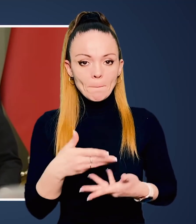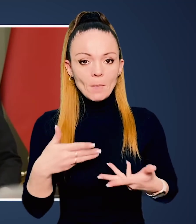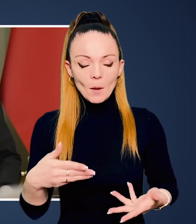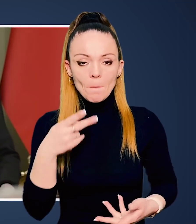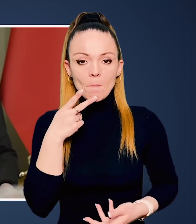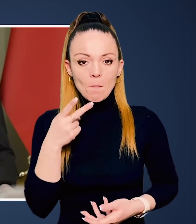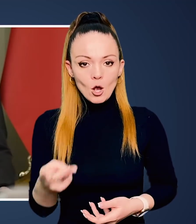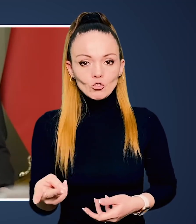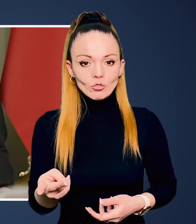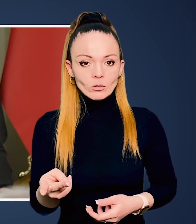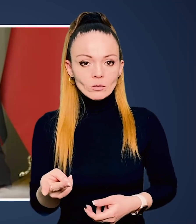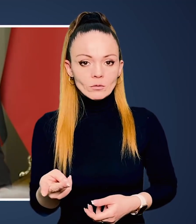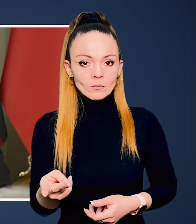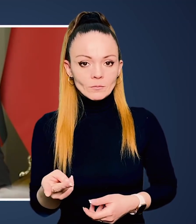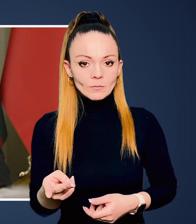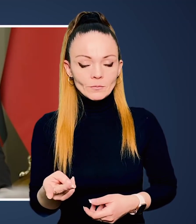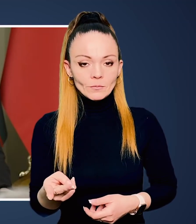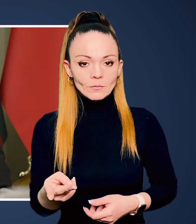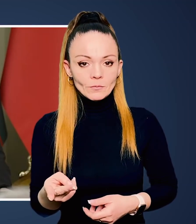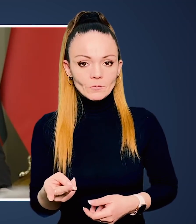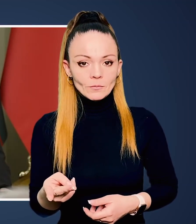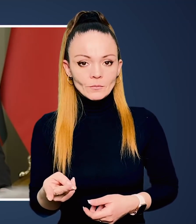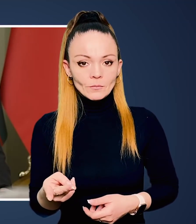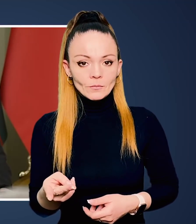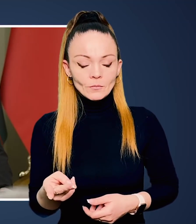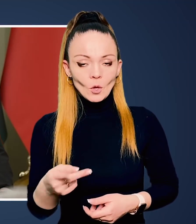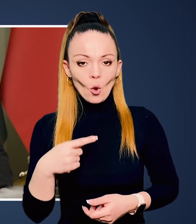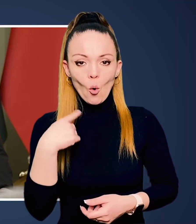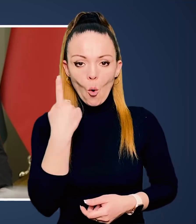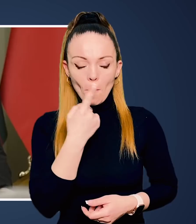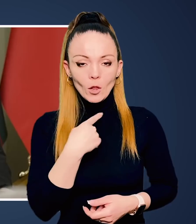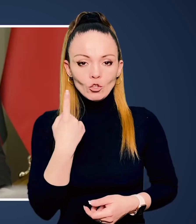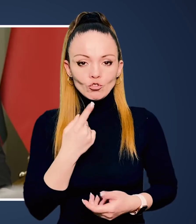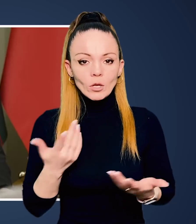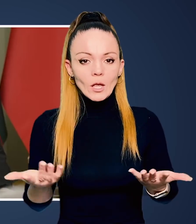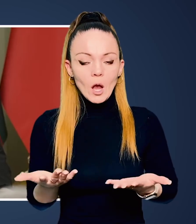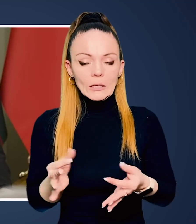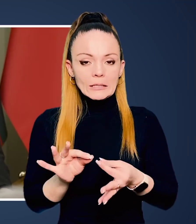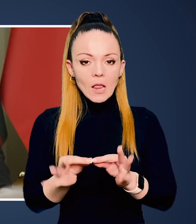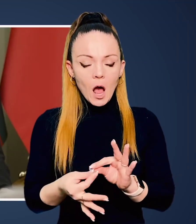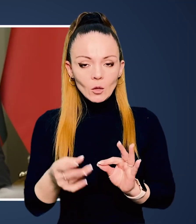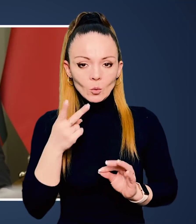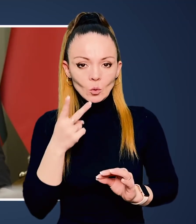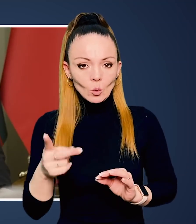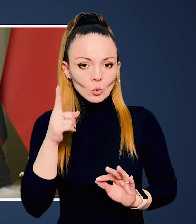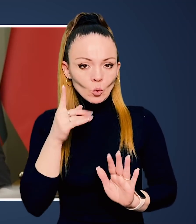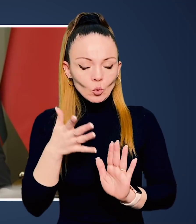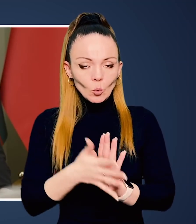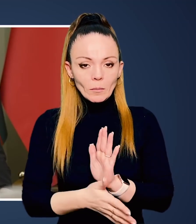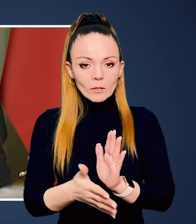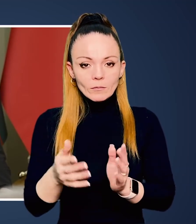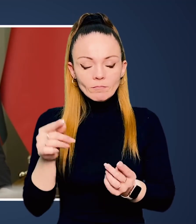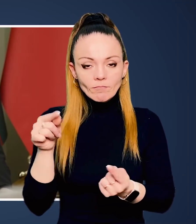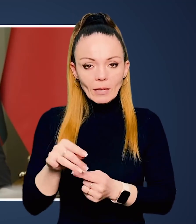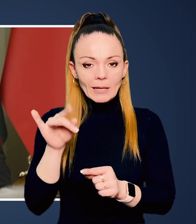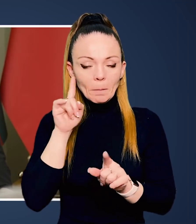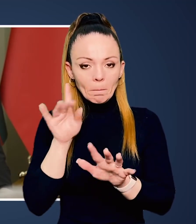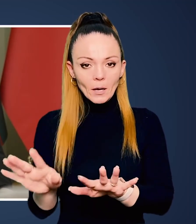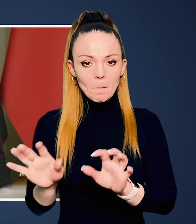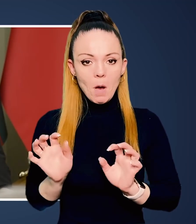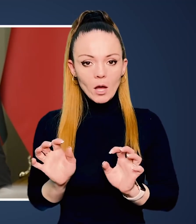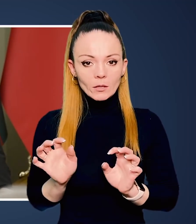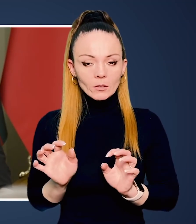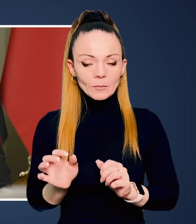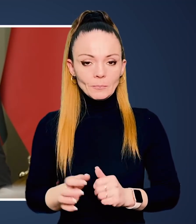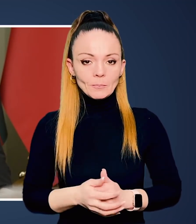Ми бачили обличчя, якого складно зрозуміти, акцептувати